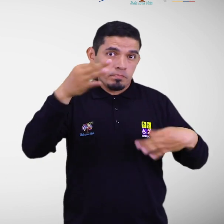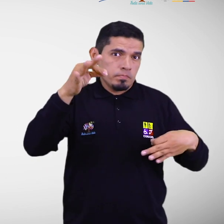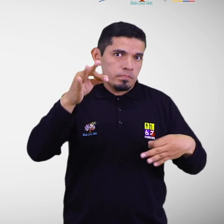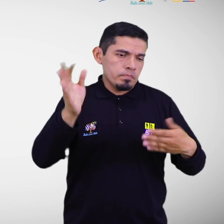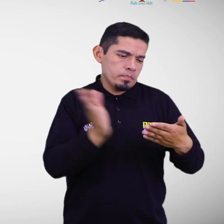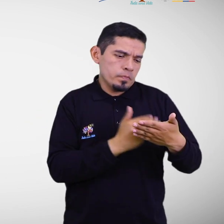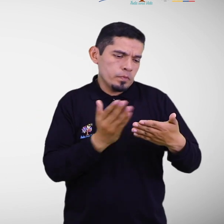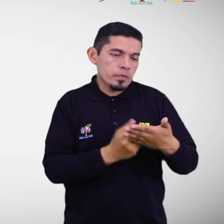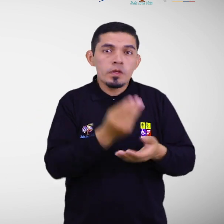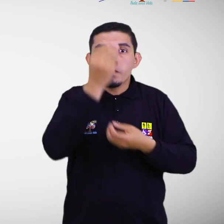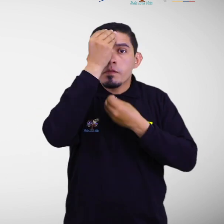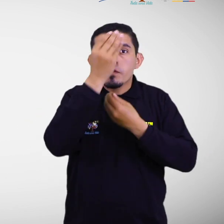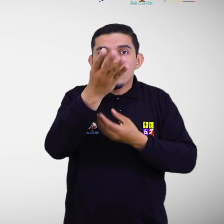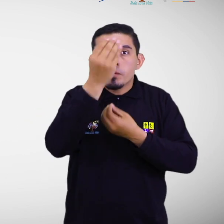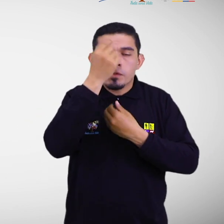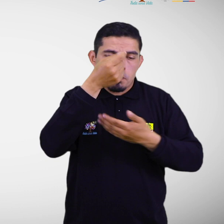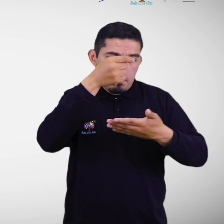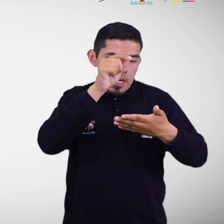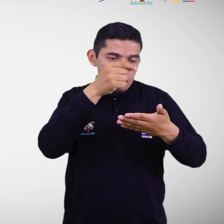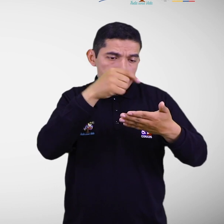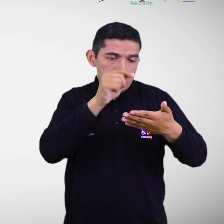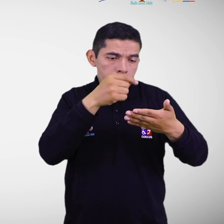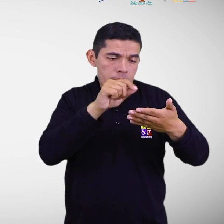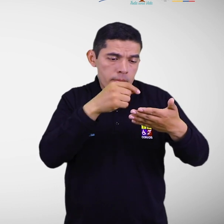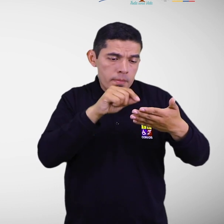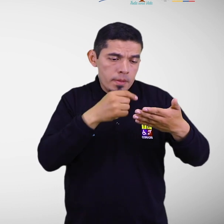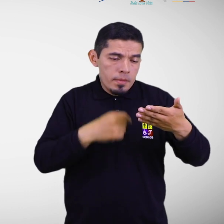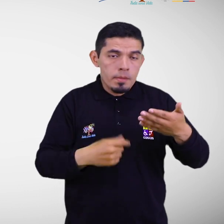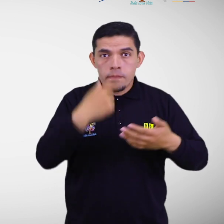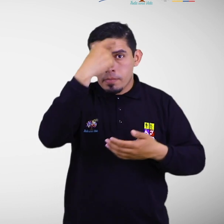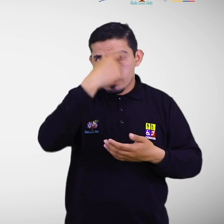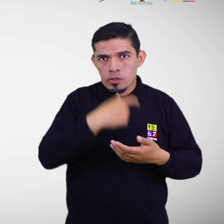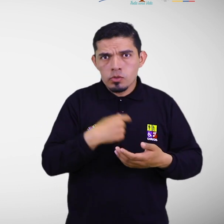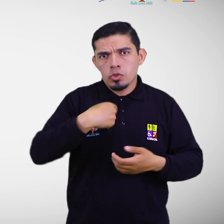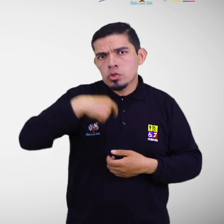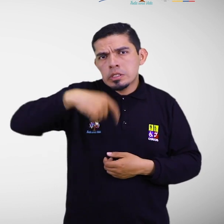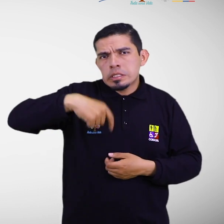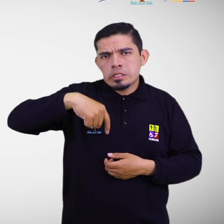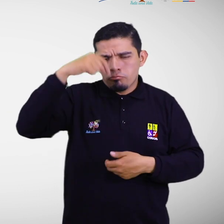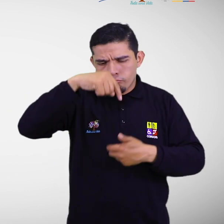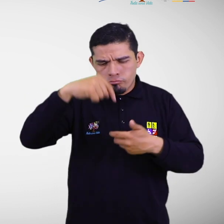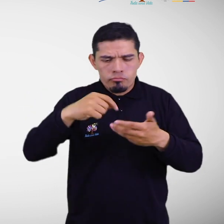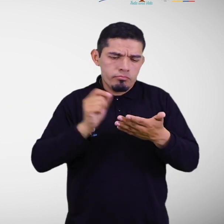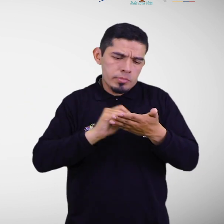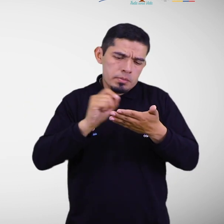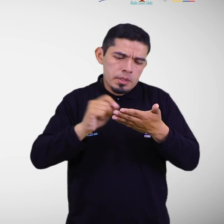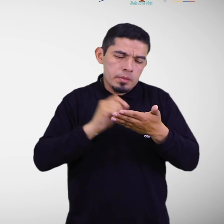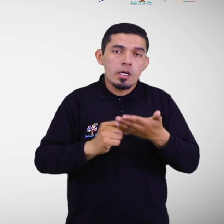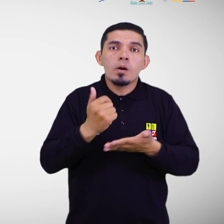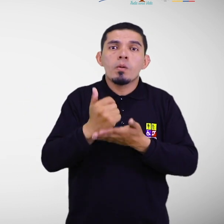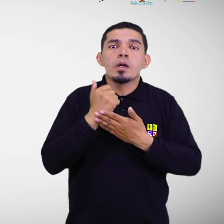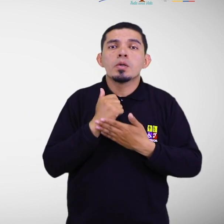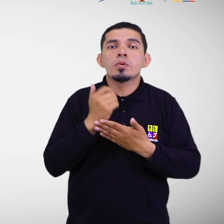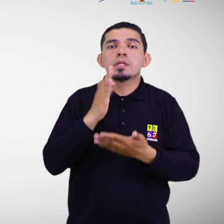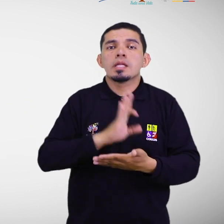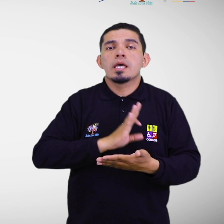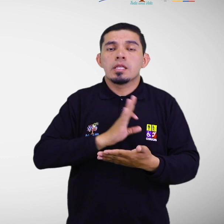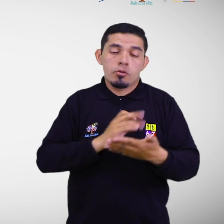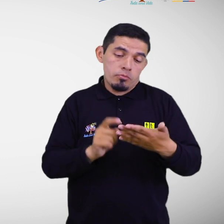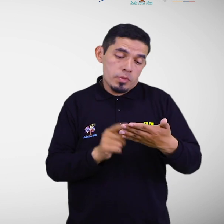registrar información pertinente a su condición de salud y necesidades específicas. Uso de ayudas técnicas.